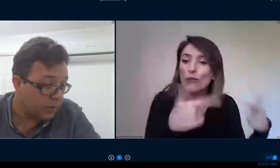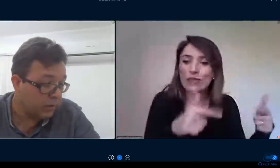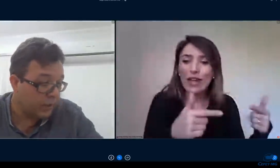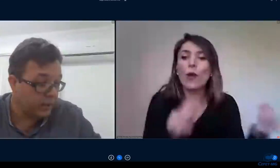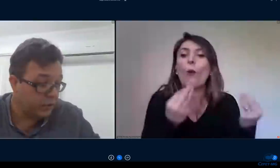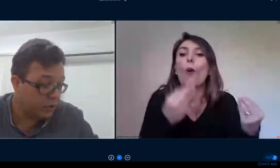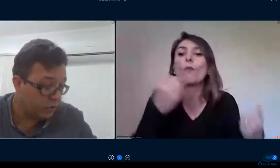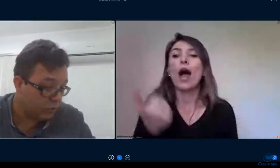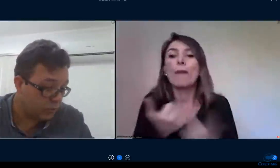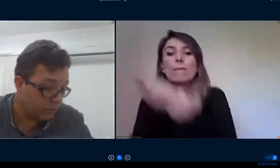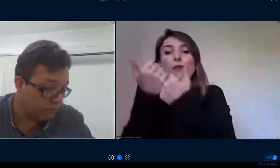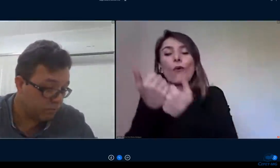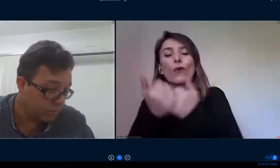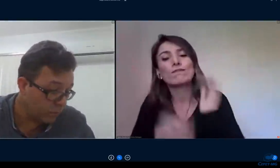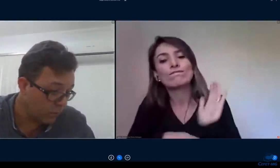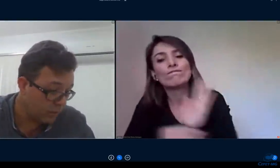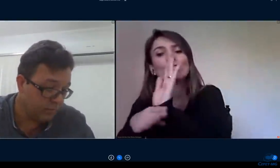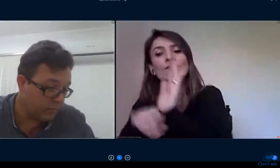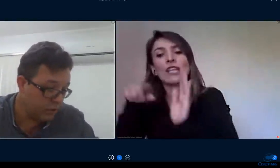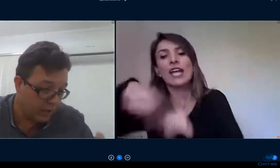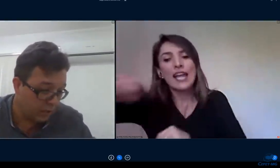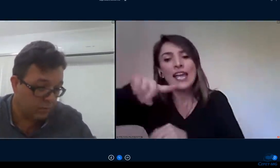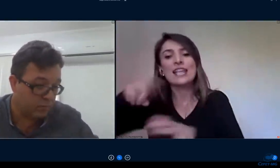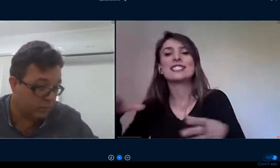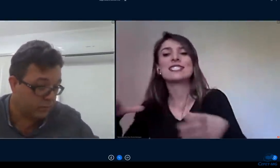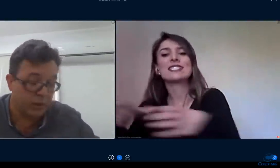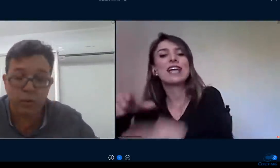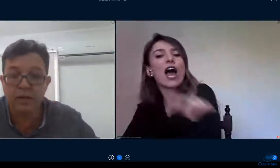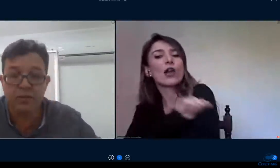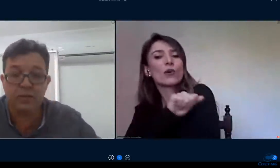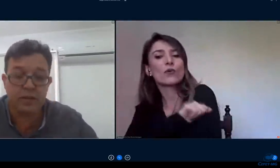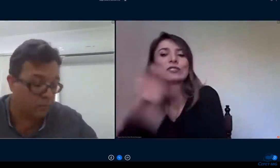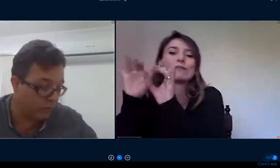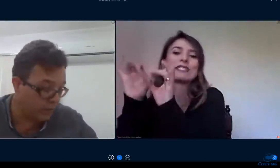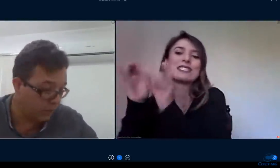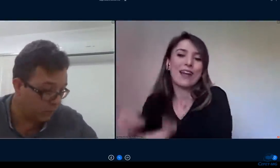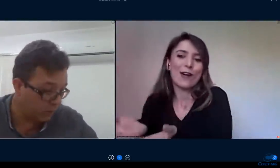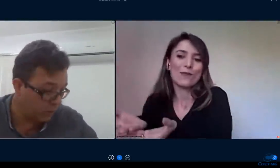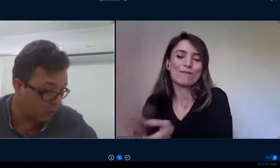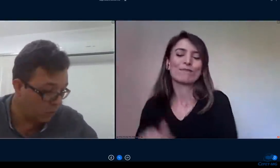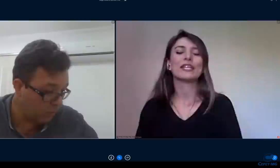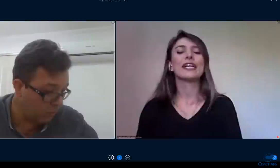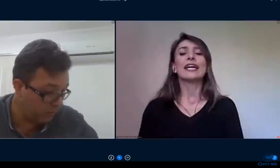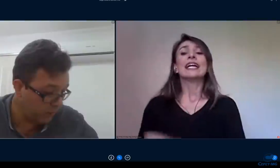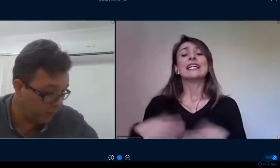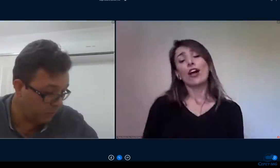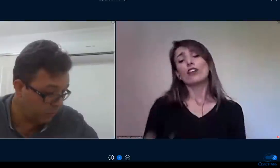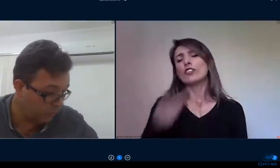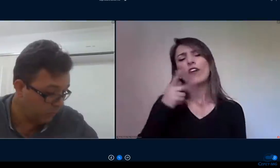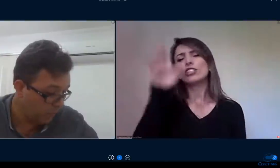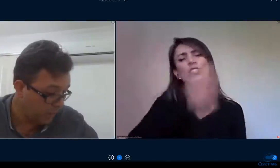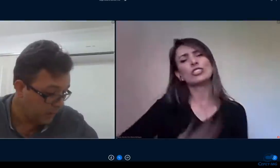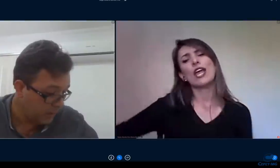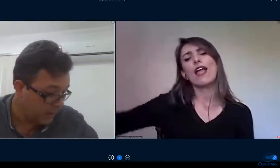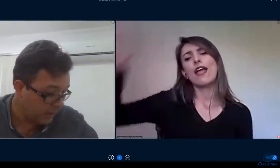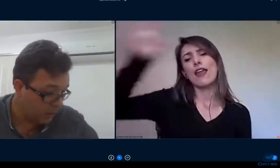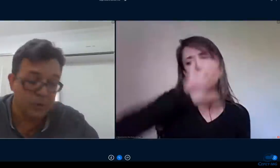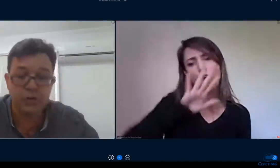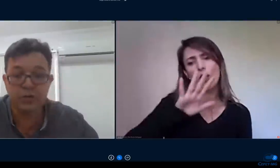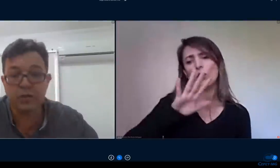então além disso bom em geral o que fizemos é isso como fizemos